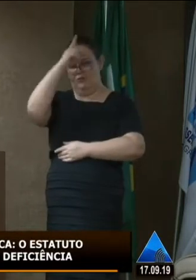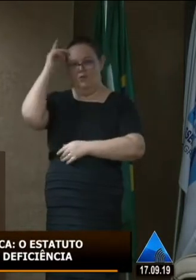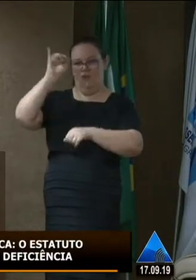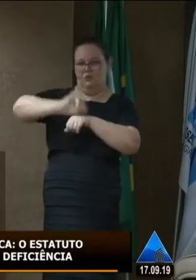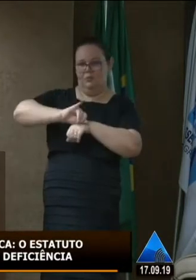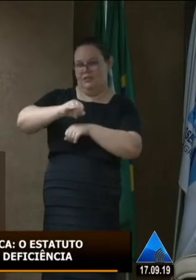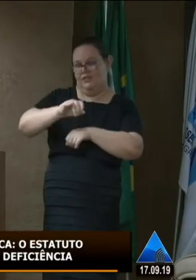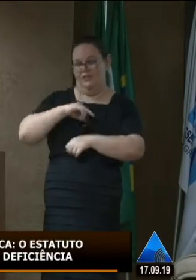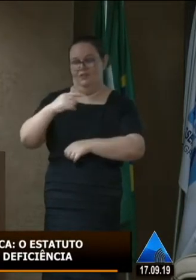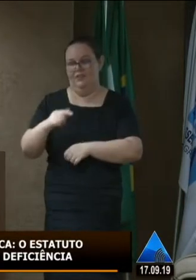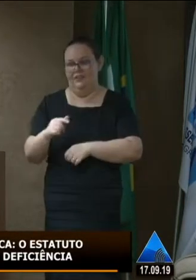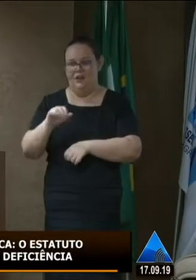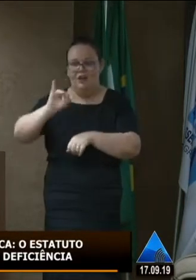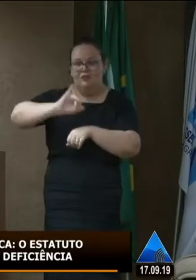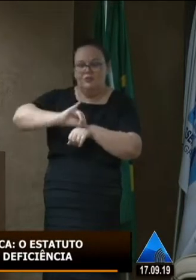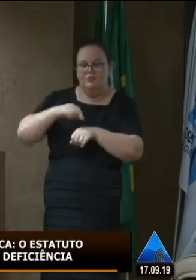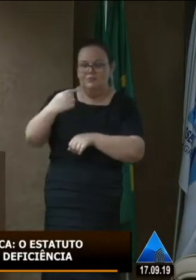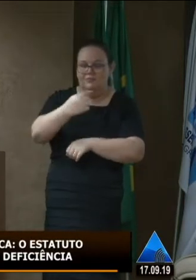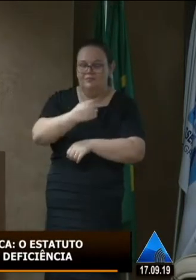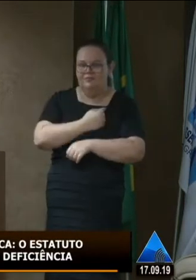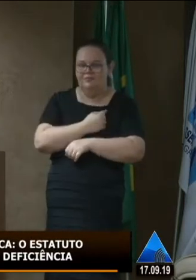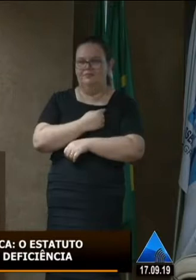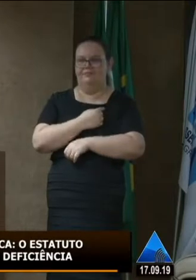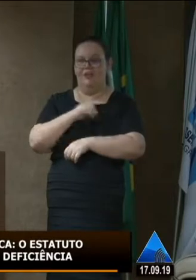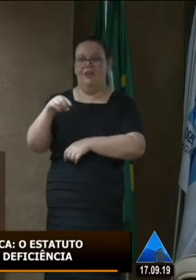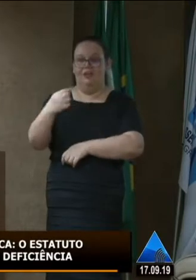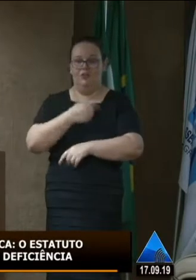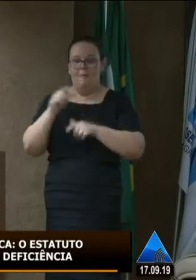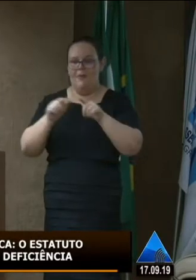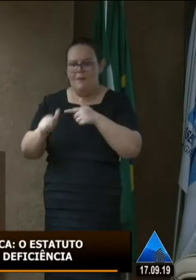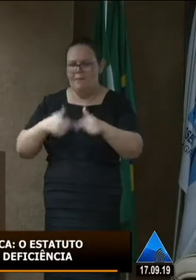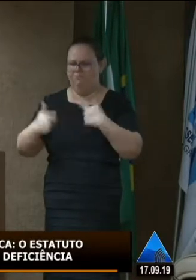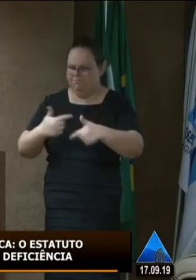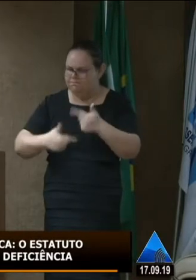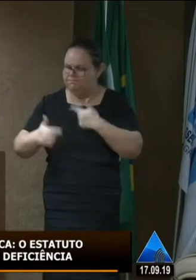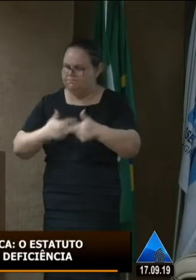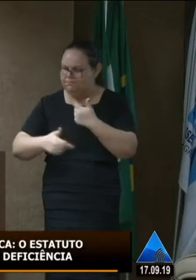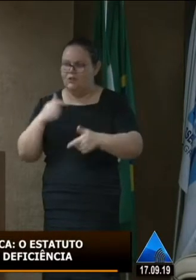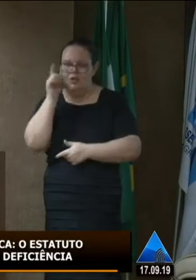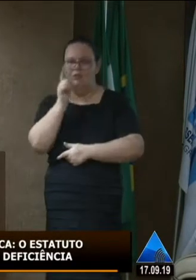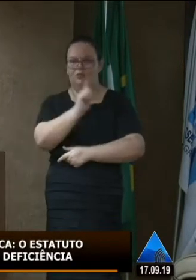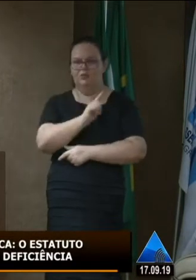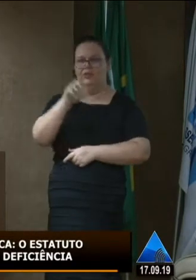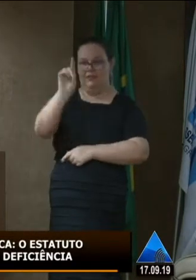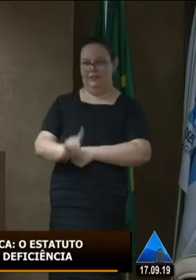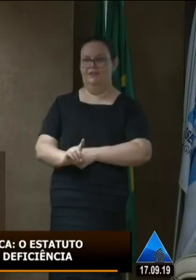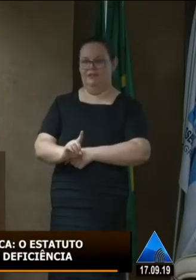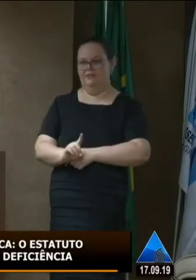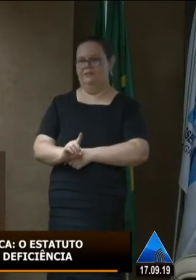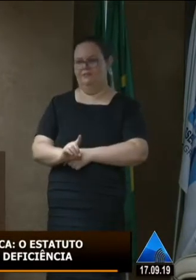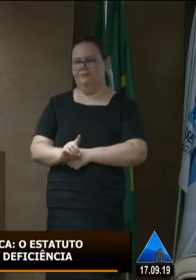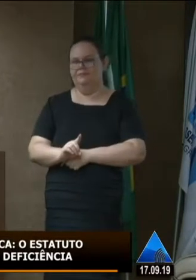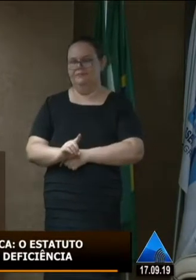histórico a qual nós estamos batalhando por conquistas e direitos e é imprescindível esse momento